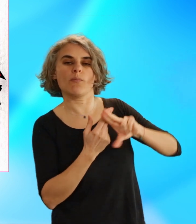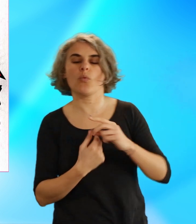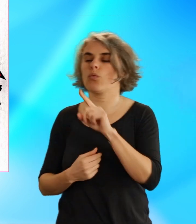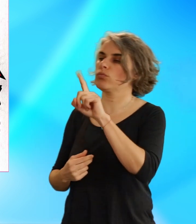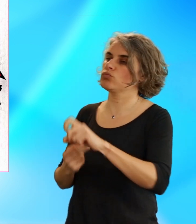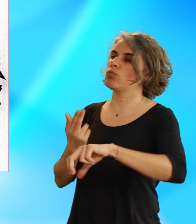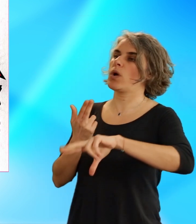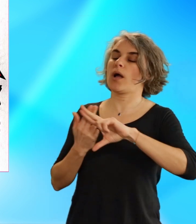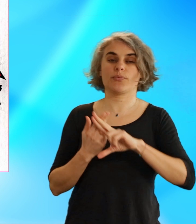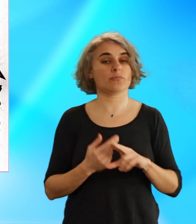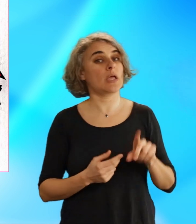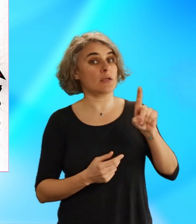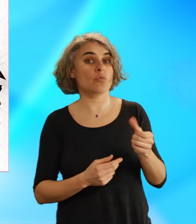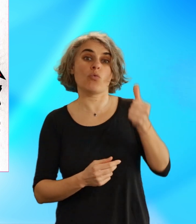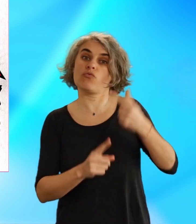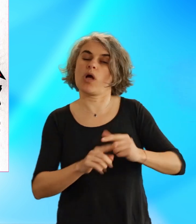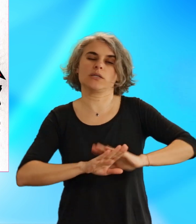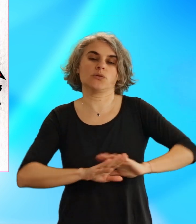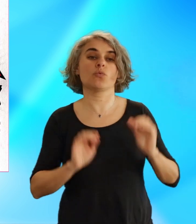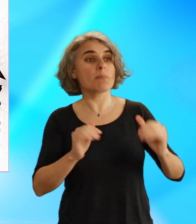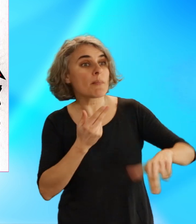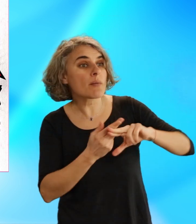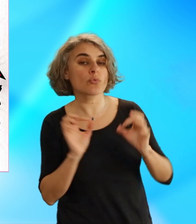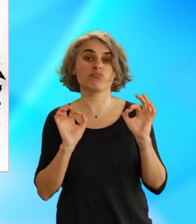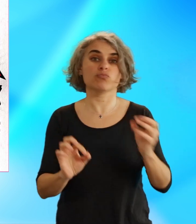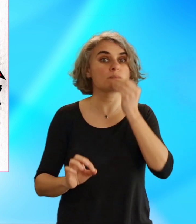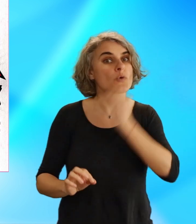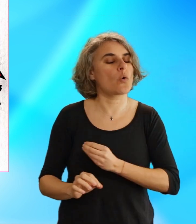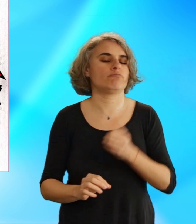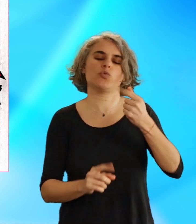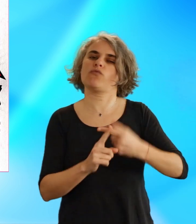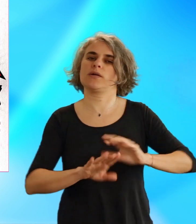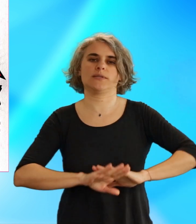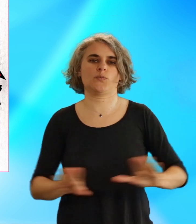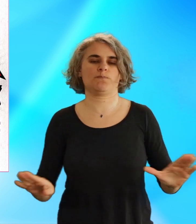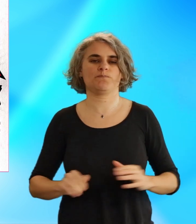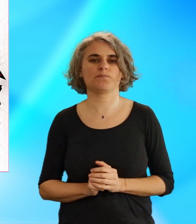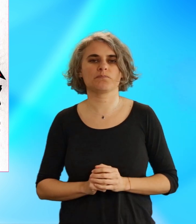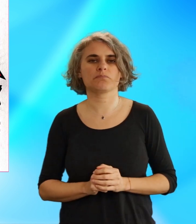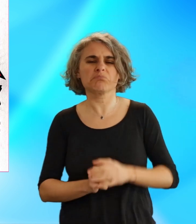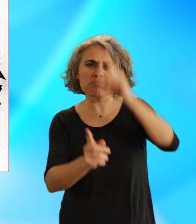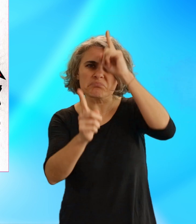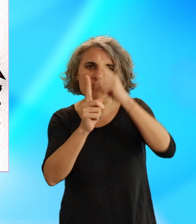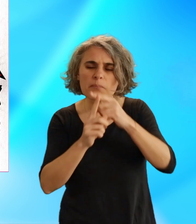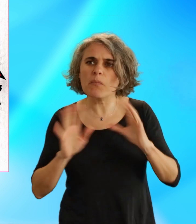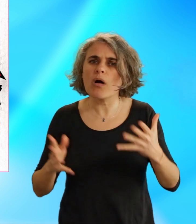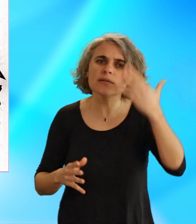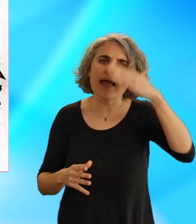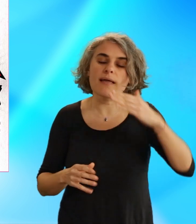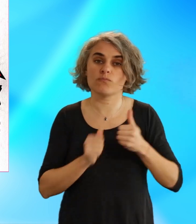rôle, répondant à une seule question, même en cas de réponse correcte. La catégorie est déterminée en fonction de la case